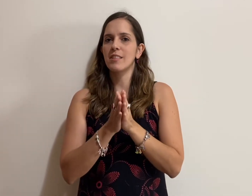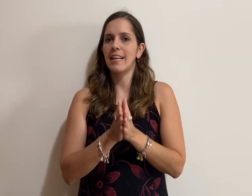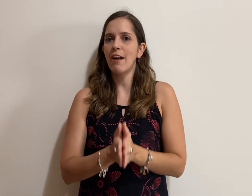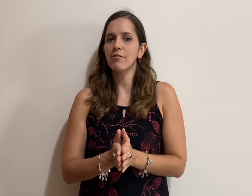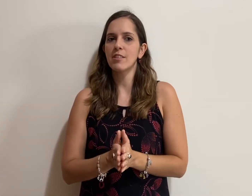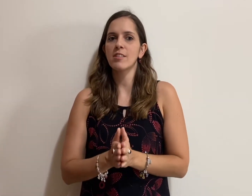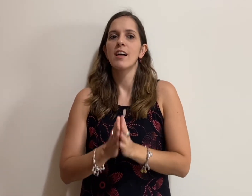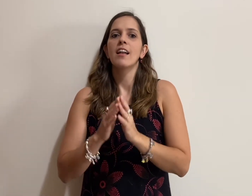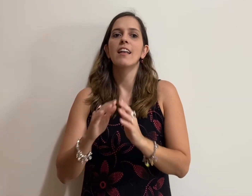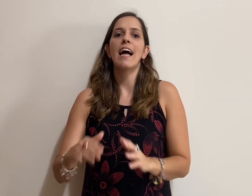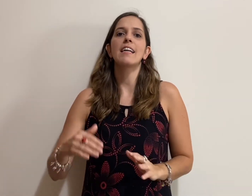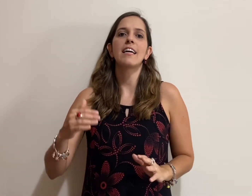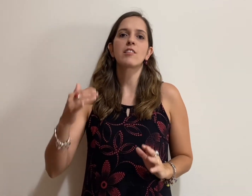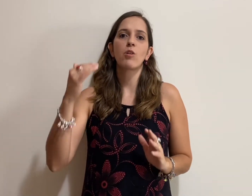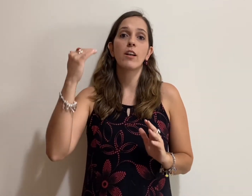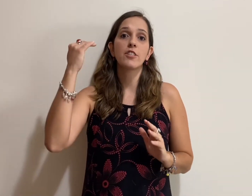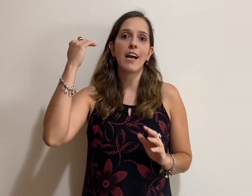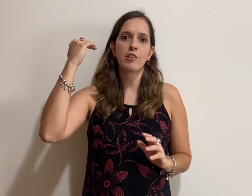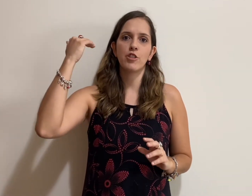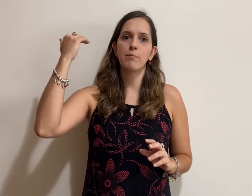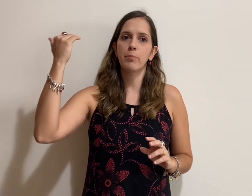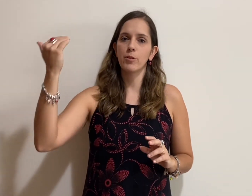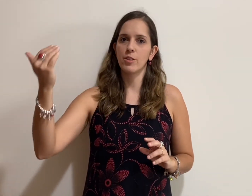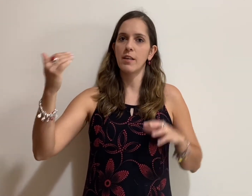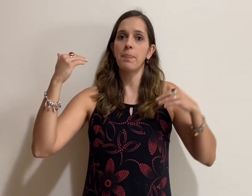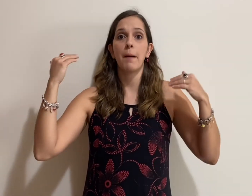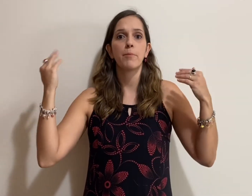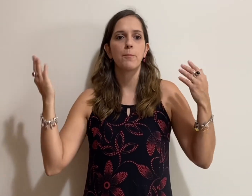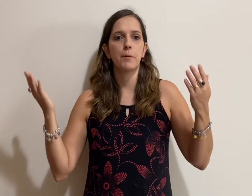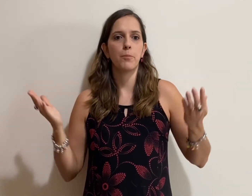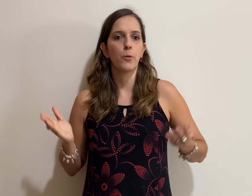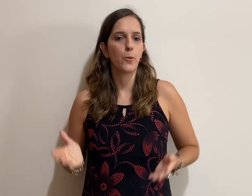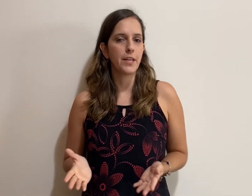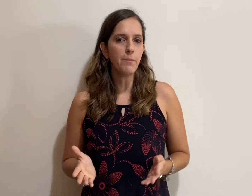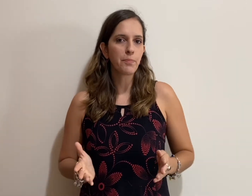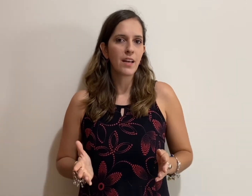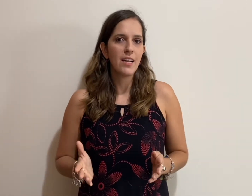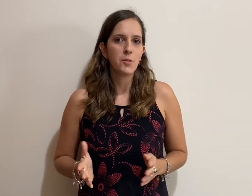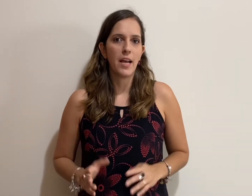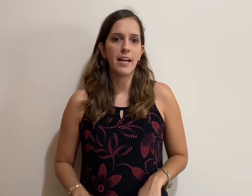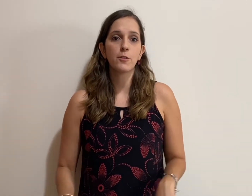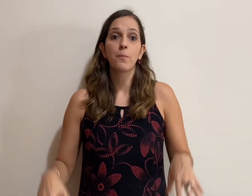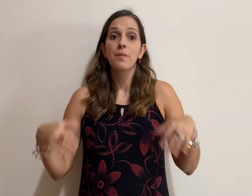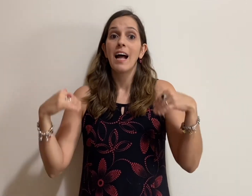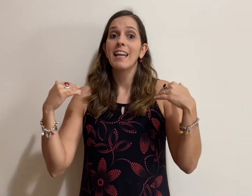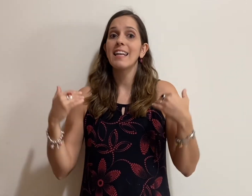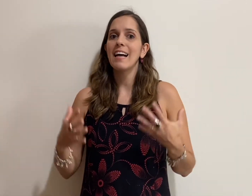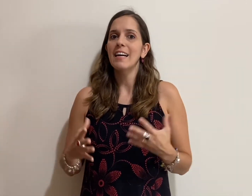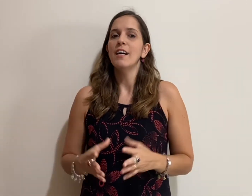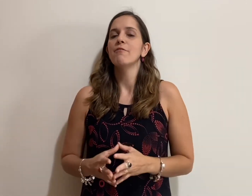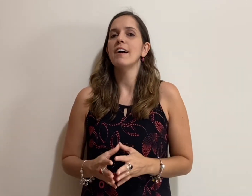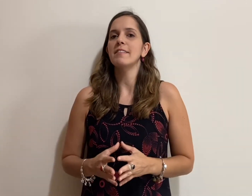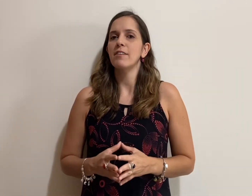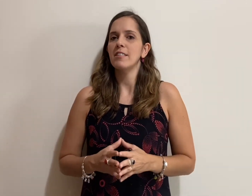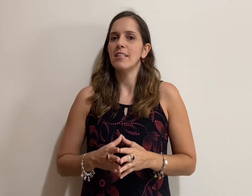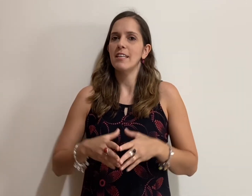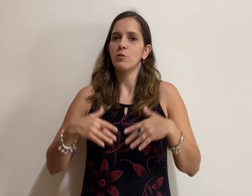Gráficas lá na Escola de Arte de Pozan, na própria Polônia, certo? Lá vai fazer sua